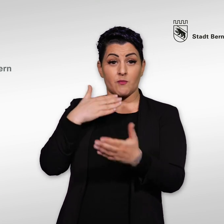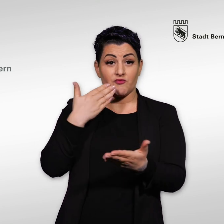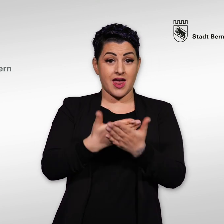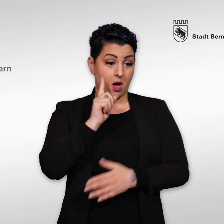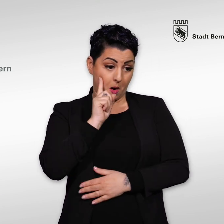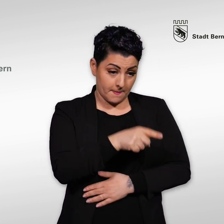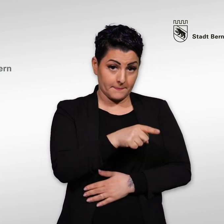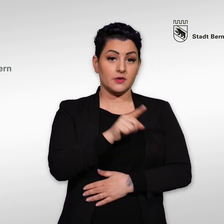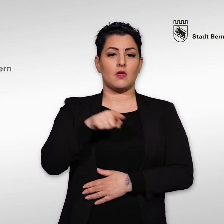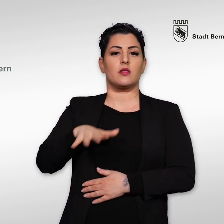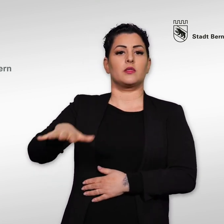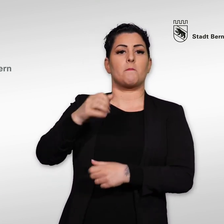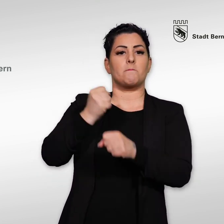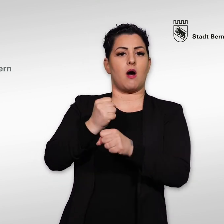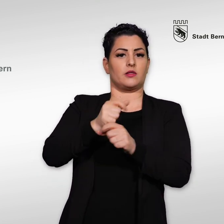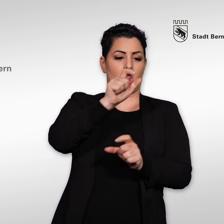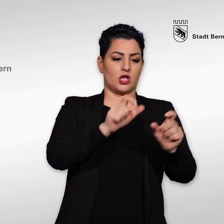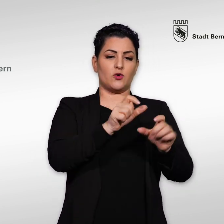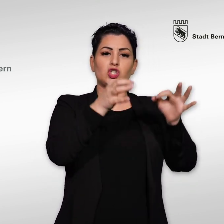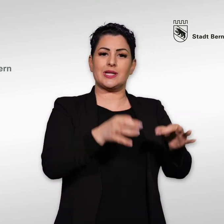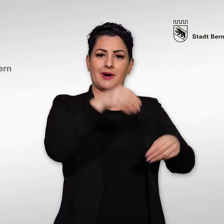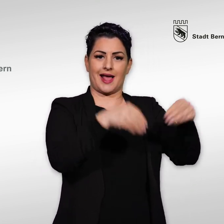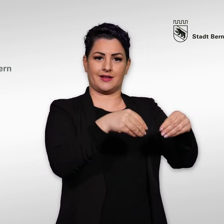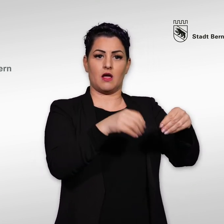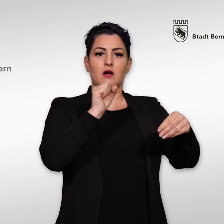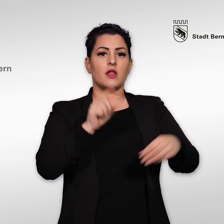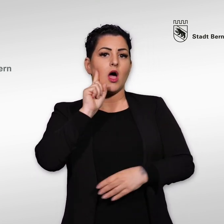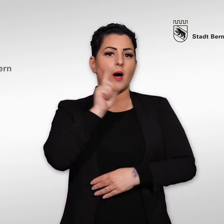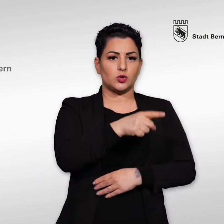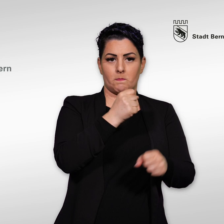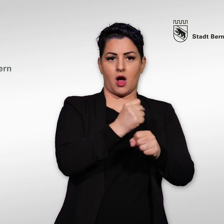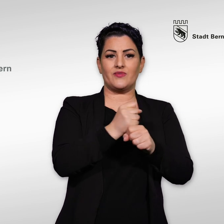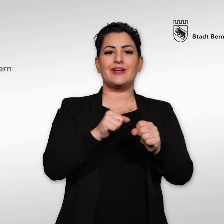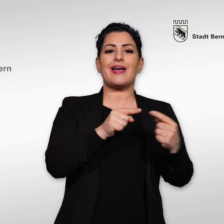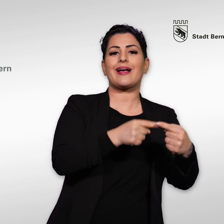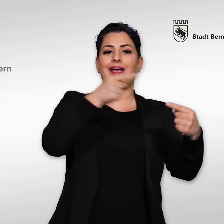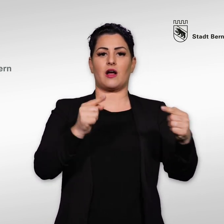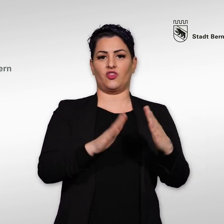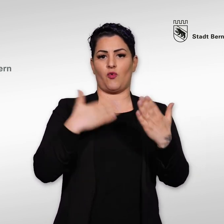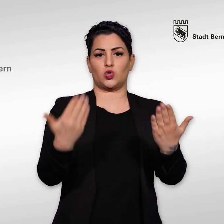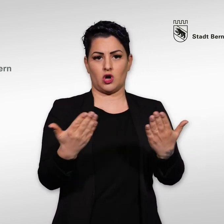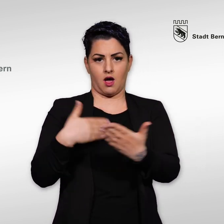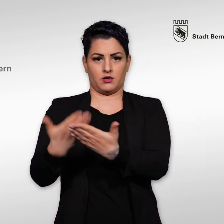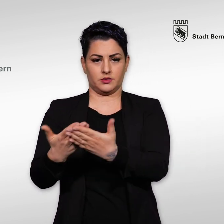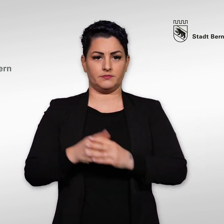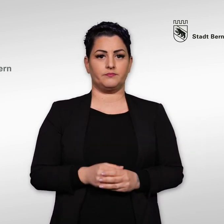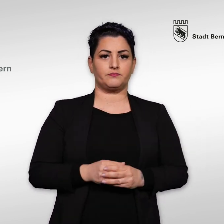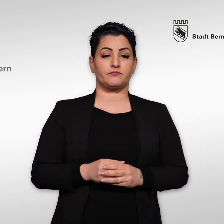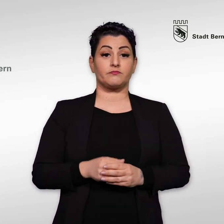Empfiehlt der Stadtrat eine Ablehnung, kann er den Stimmberechtigten im Zuge der Abstimmung den Gegenvorschlag des Gemeinderats oder